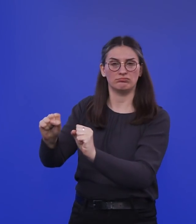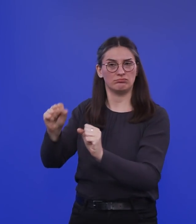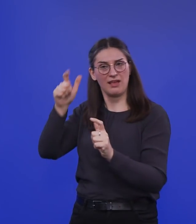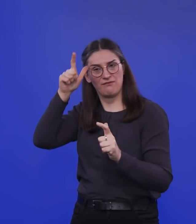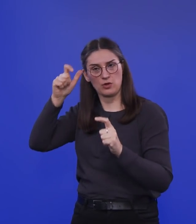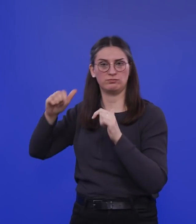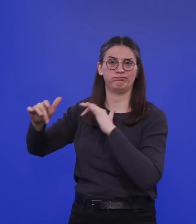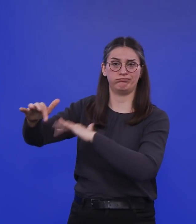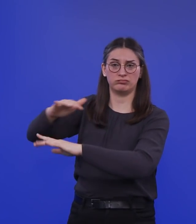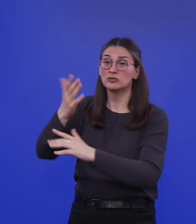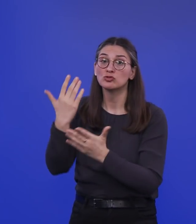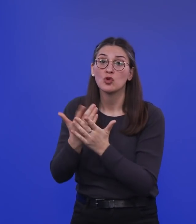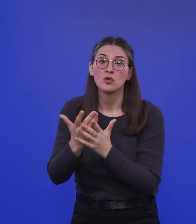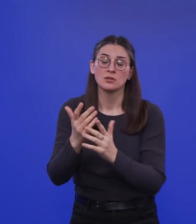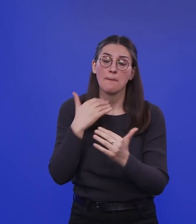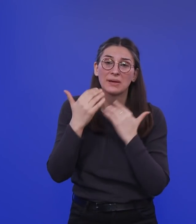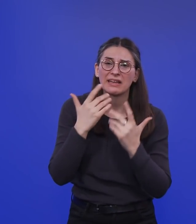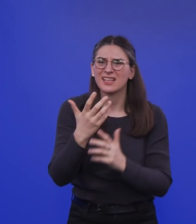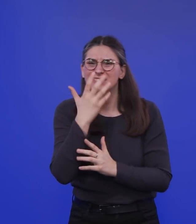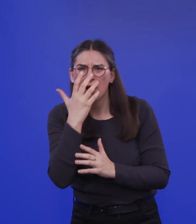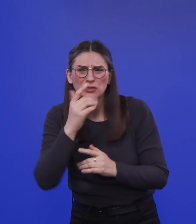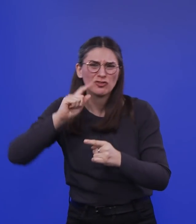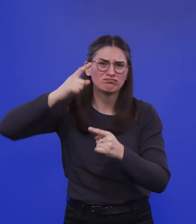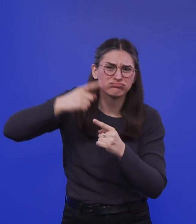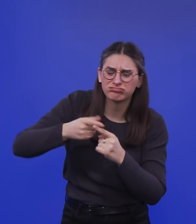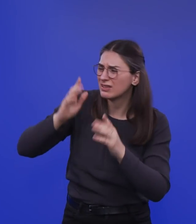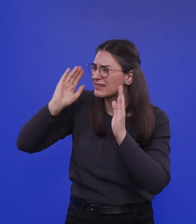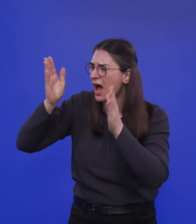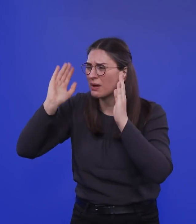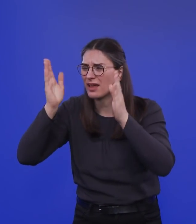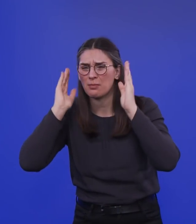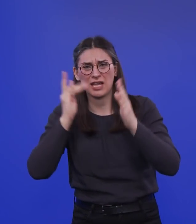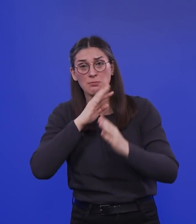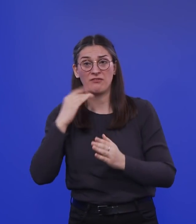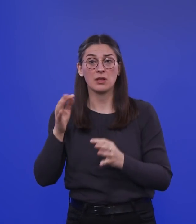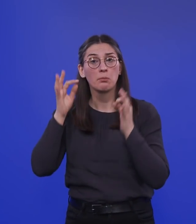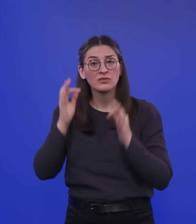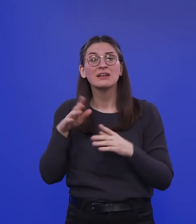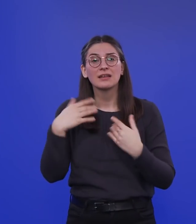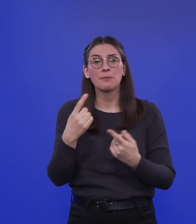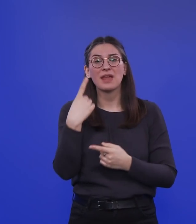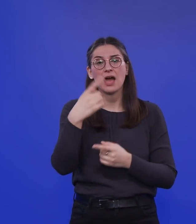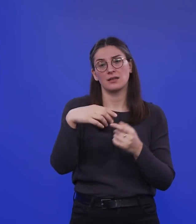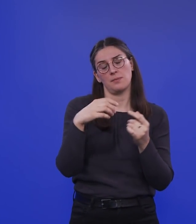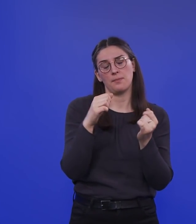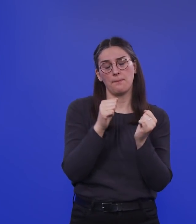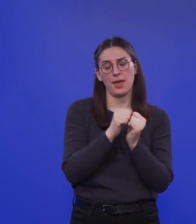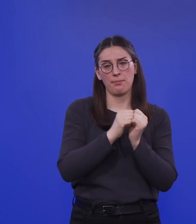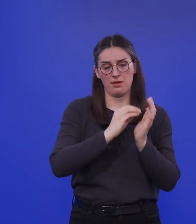darüber, dass der Sauerstoff schon ausgeht. Also wirklich dramatische Berichte. Es gibt aber ein Paper aus Science, das auch in vielen Zeitungen zitiert